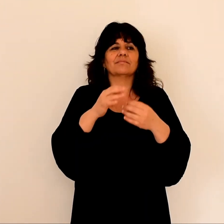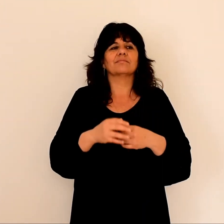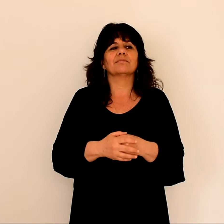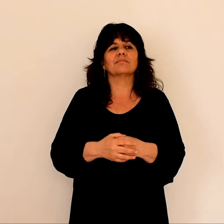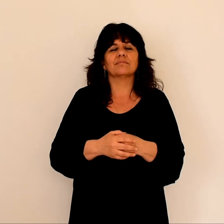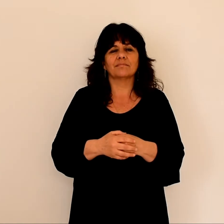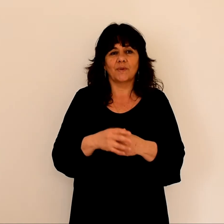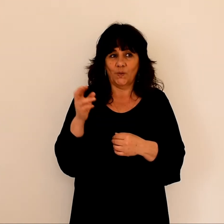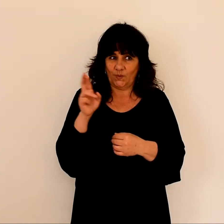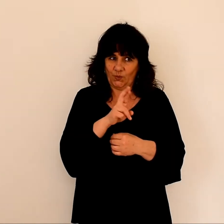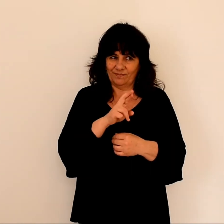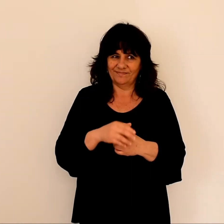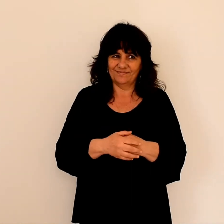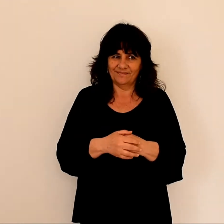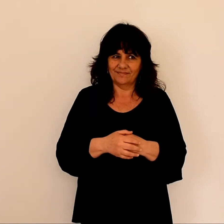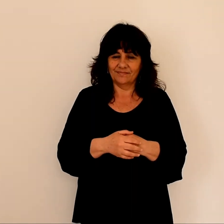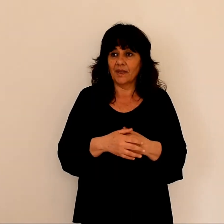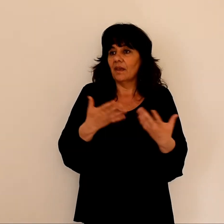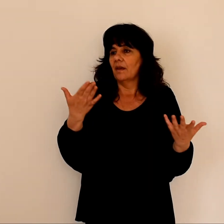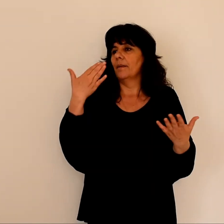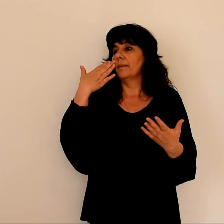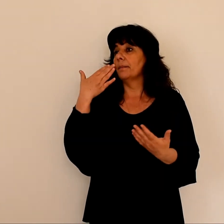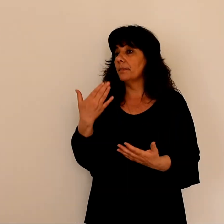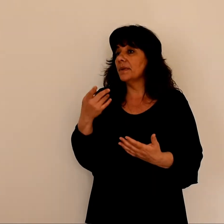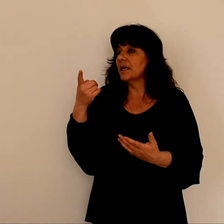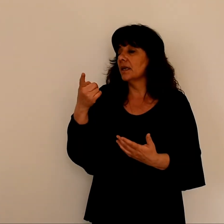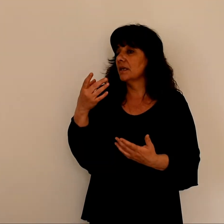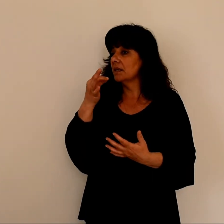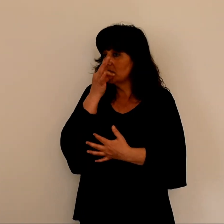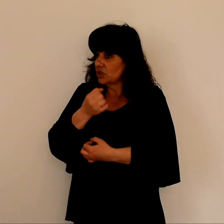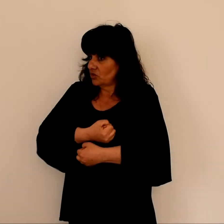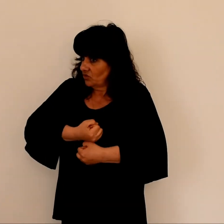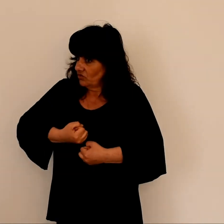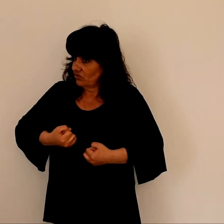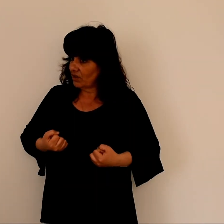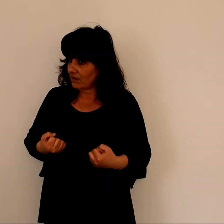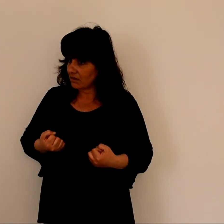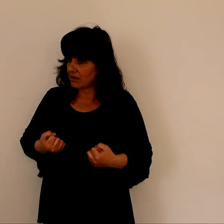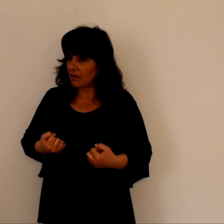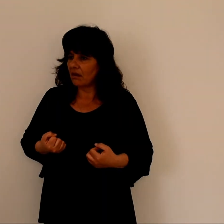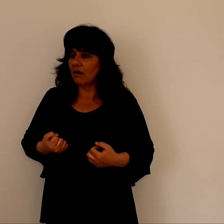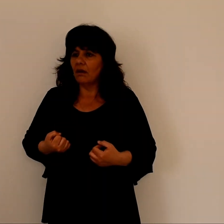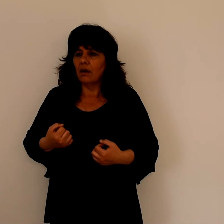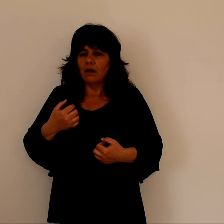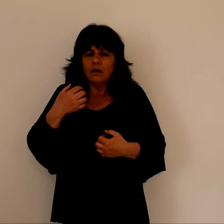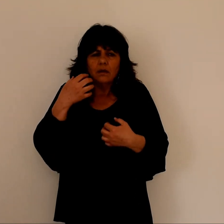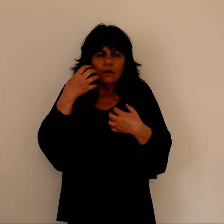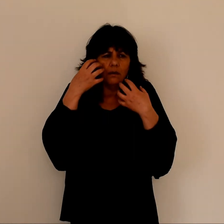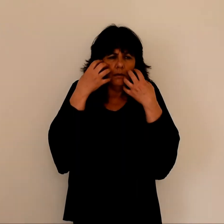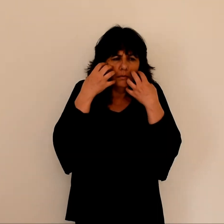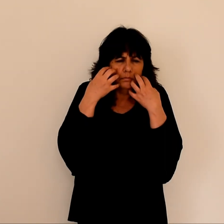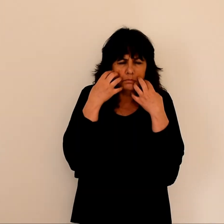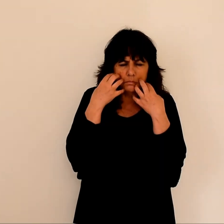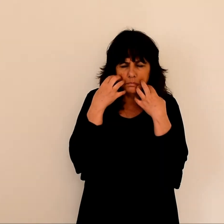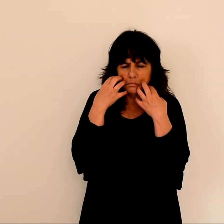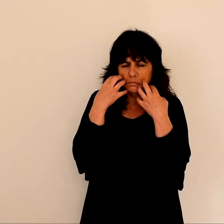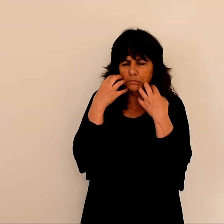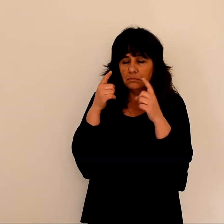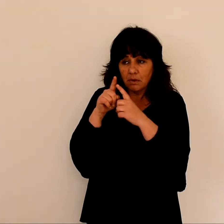Et quand vous jeûnez Ne prenez pas un air abattu comme les hypocrites Ils